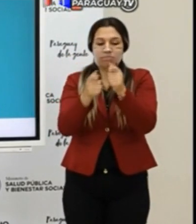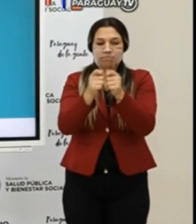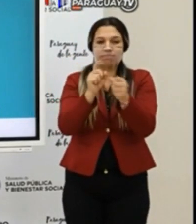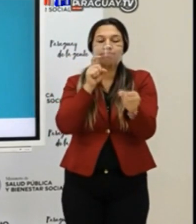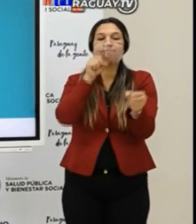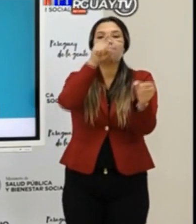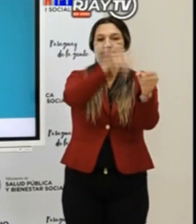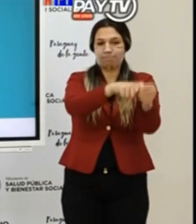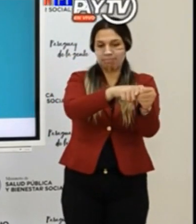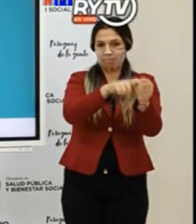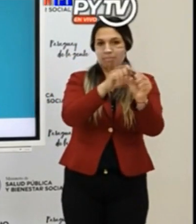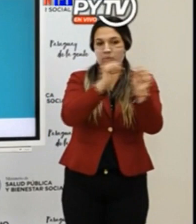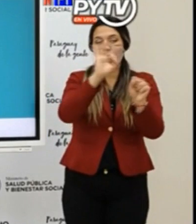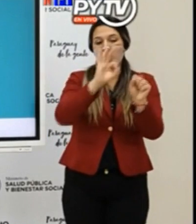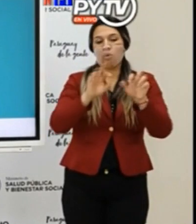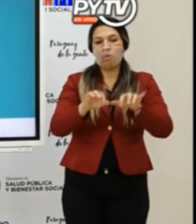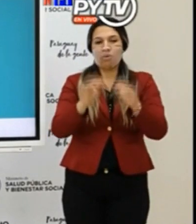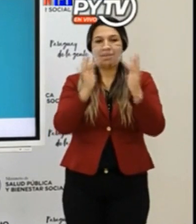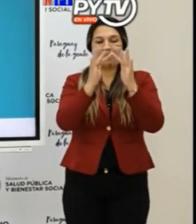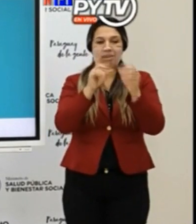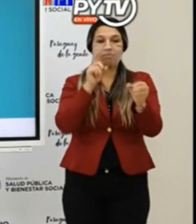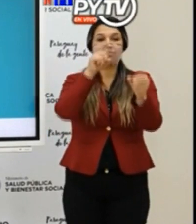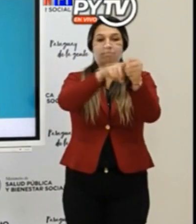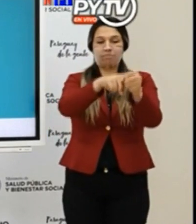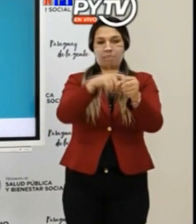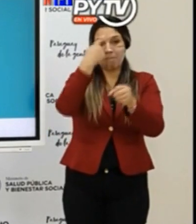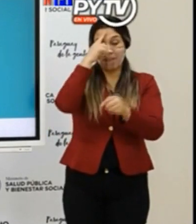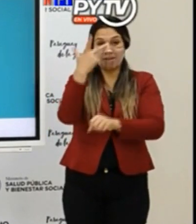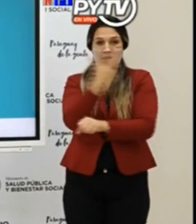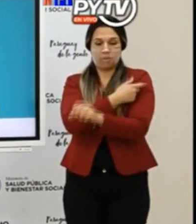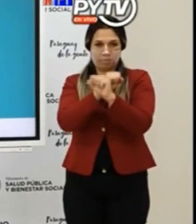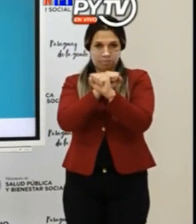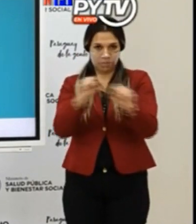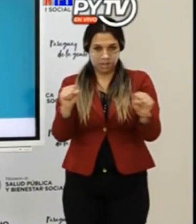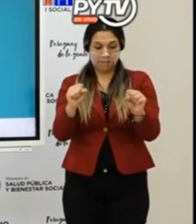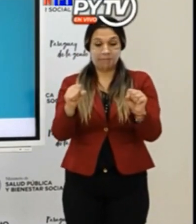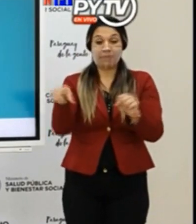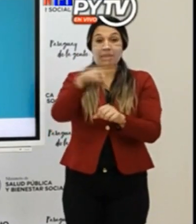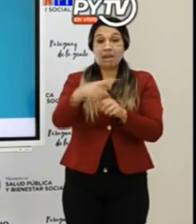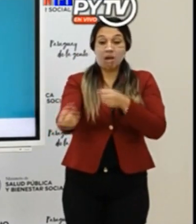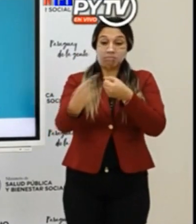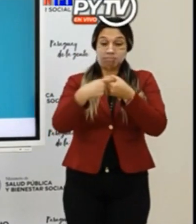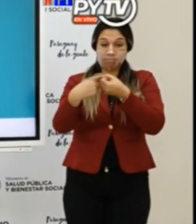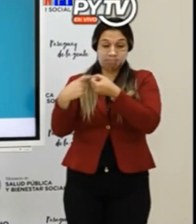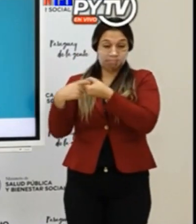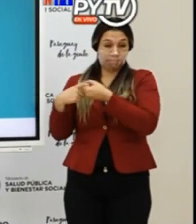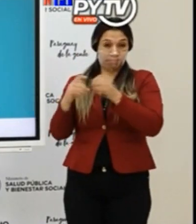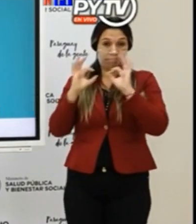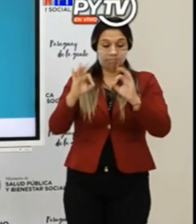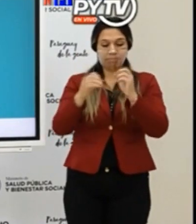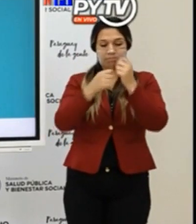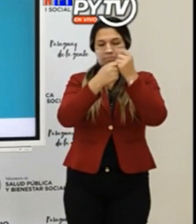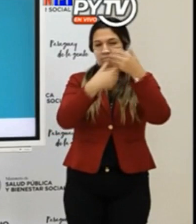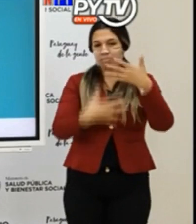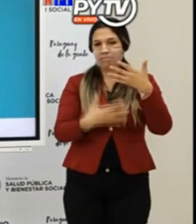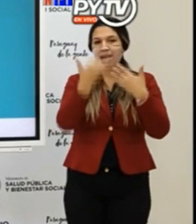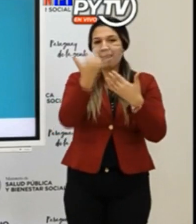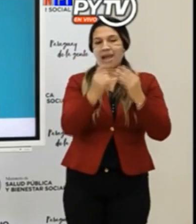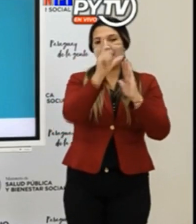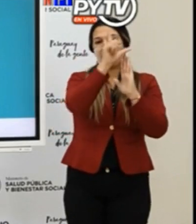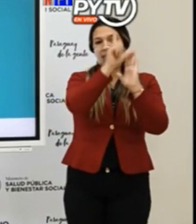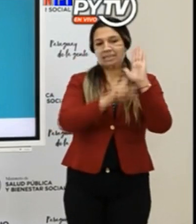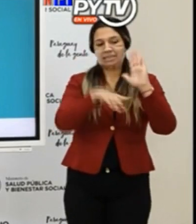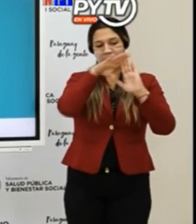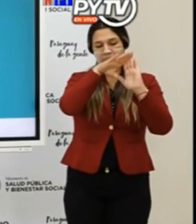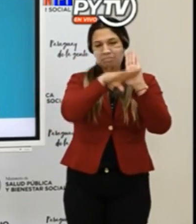a la vacuna. Una vez que tengamos registradas a estas personas, se procederá a través